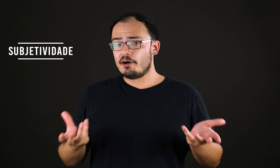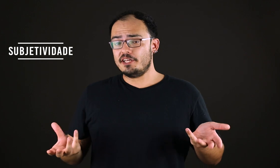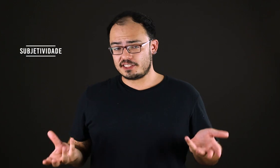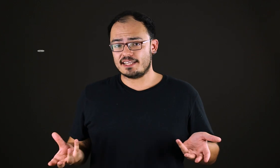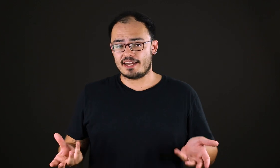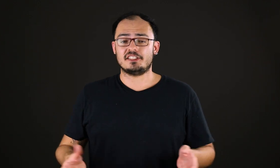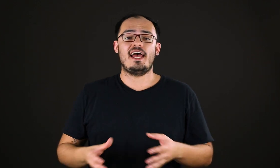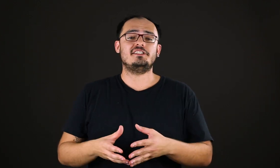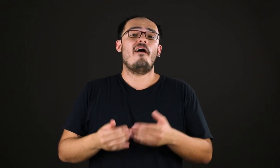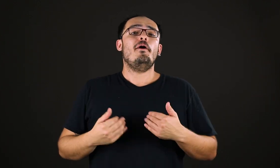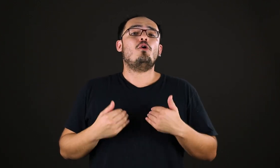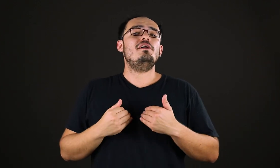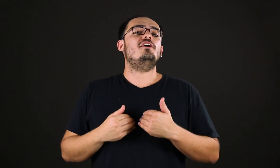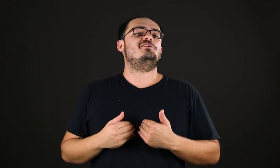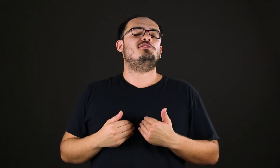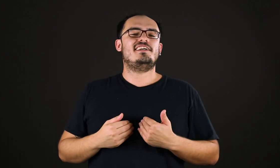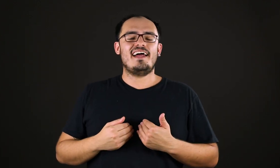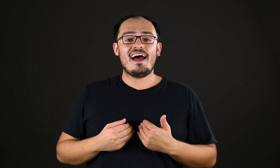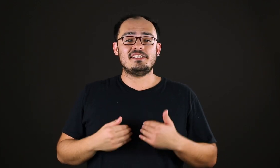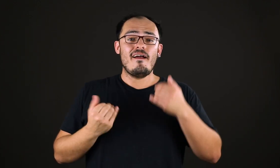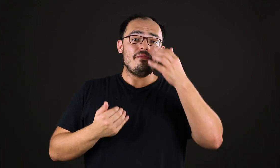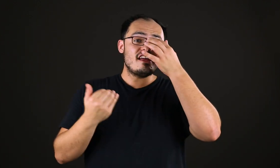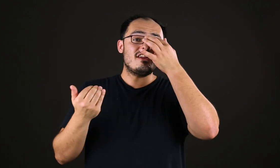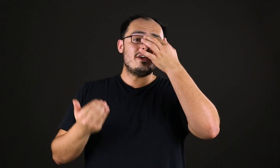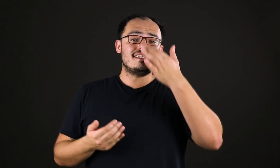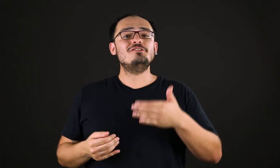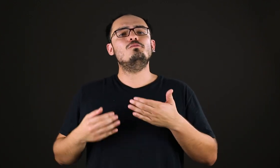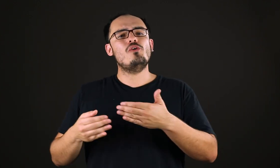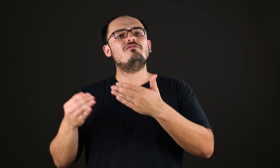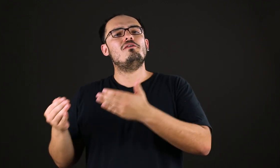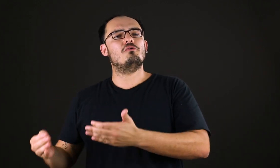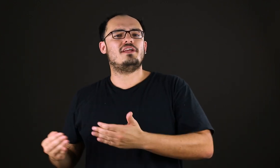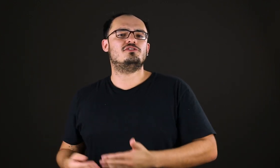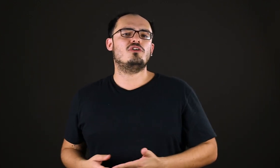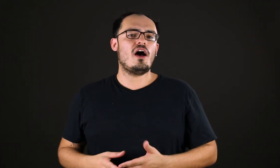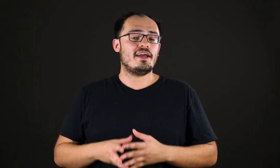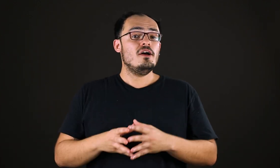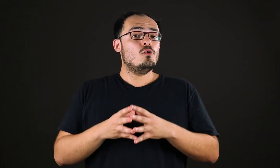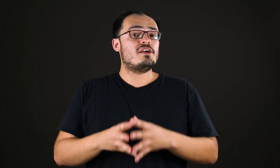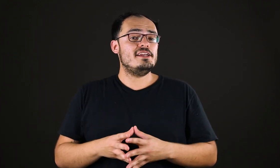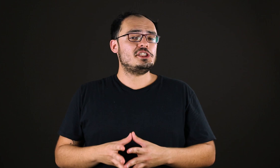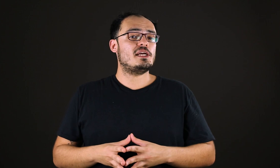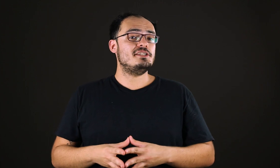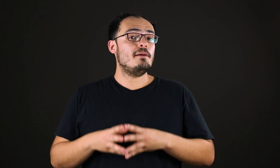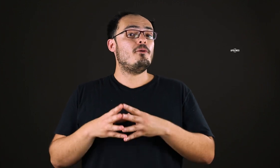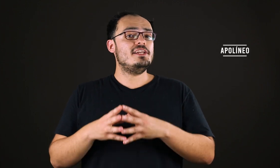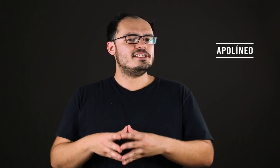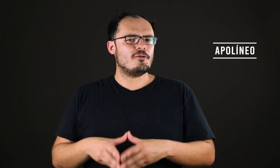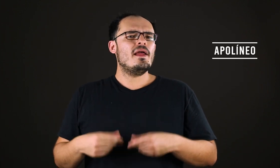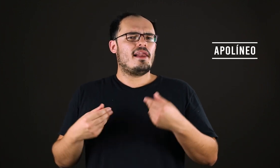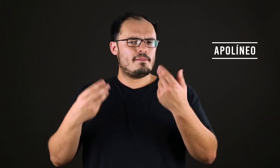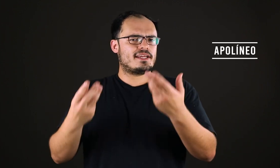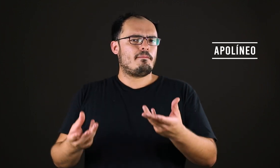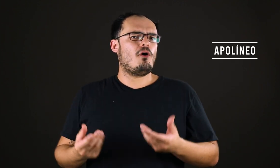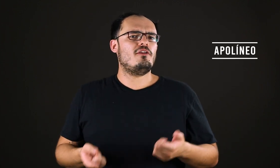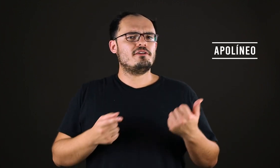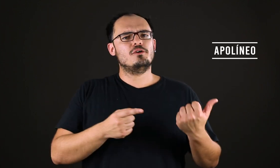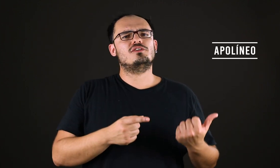na origem da tragédia, como a nossa sociedade tem valorizado muito ao longo da história o que Nietzsche chama de Apolíneo. Lembra que Apolo era o deus